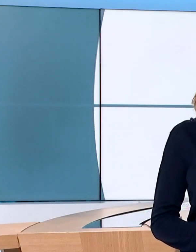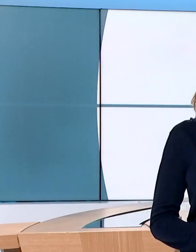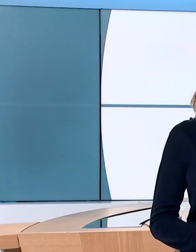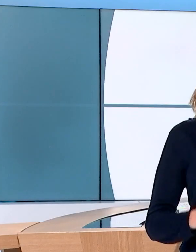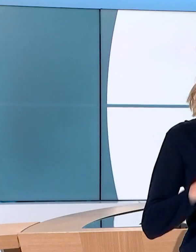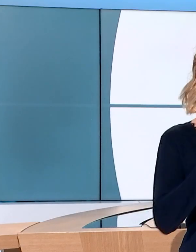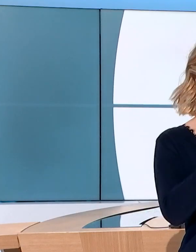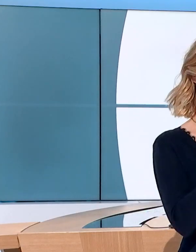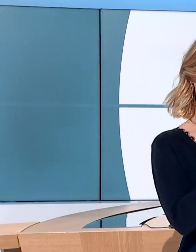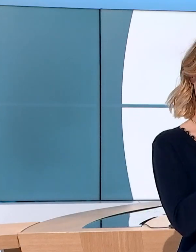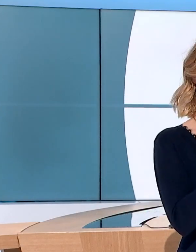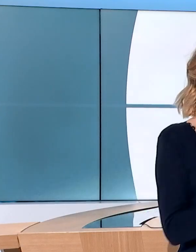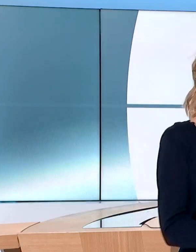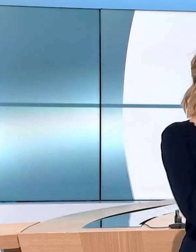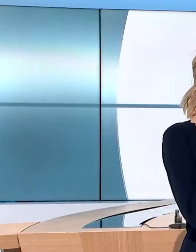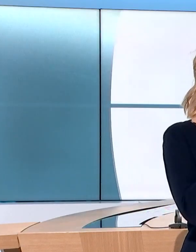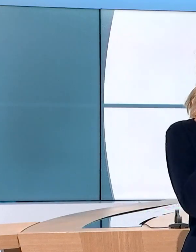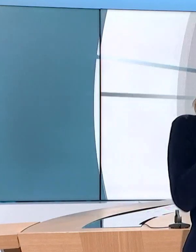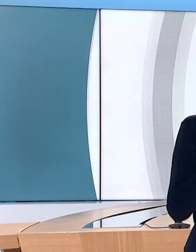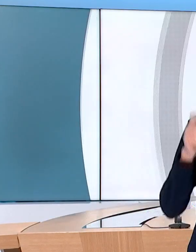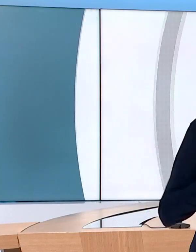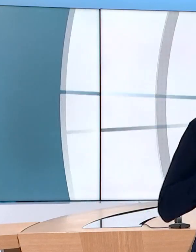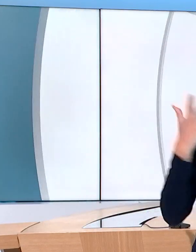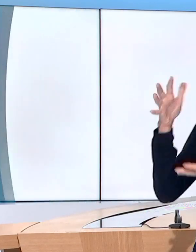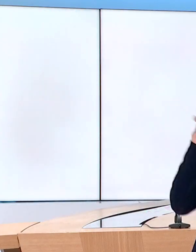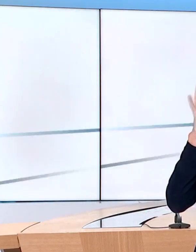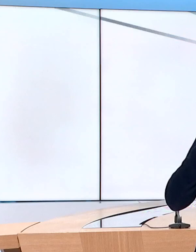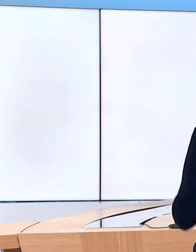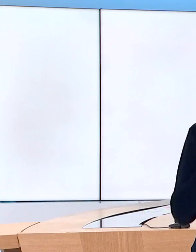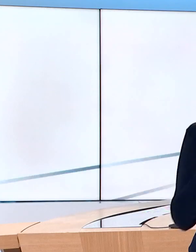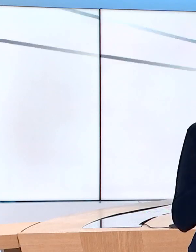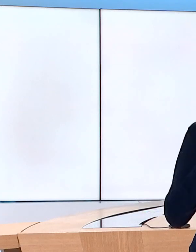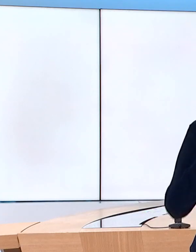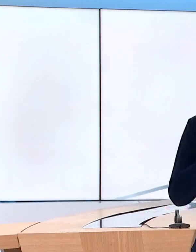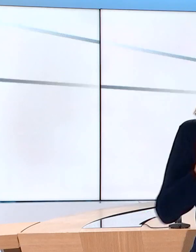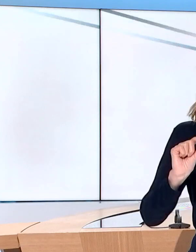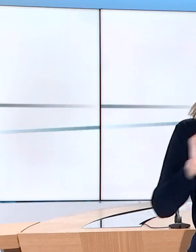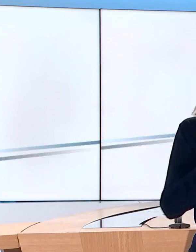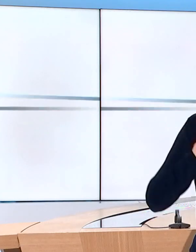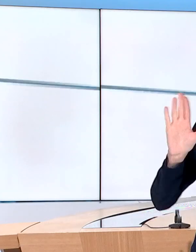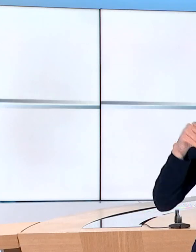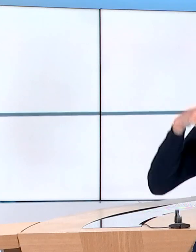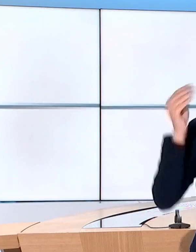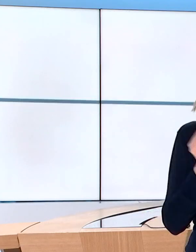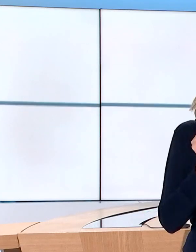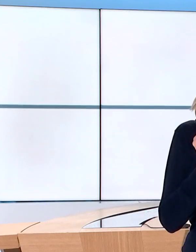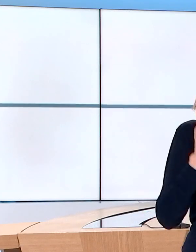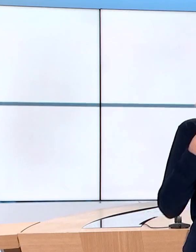C'est une demande très particulière qui a été faite à deux artistes limousins. Une crèche miniature typique de la région est liée aux grandes